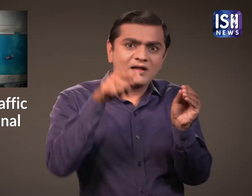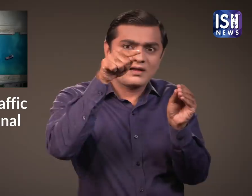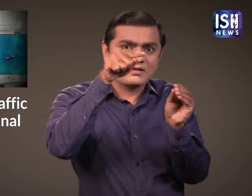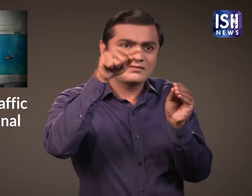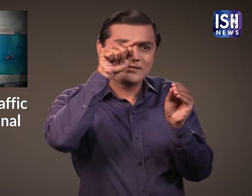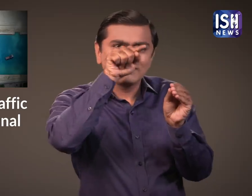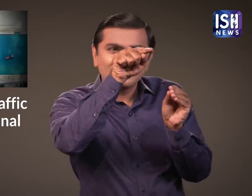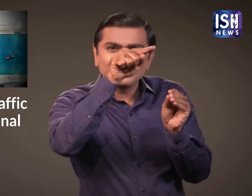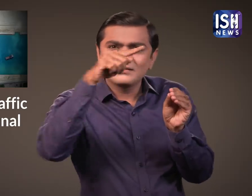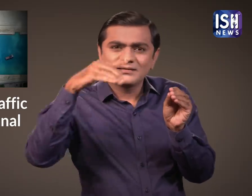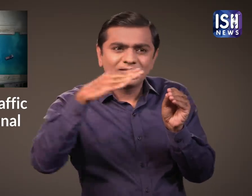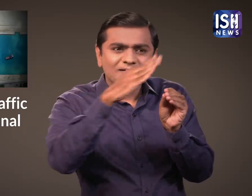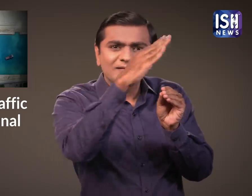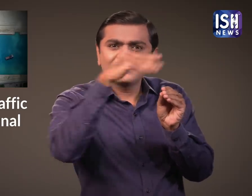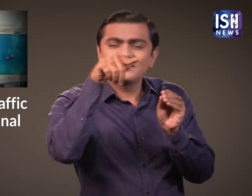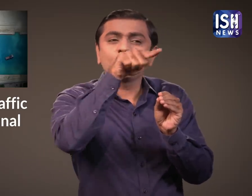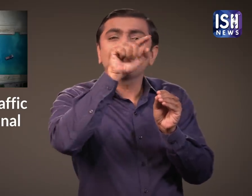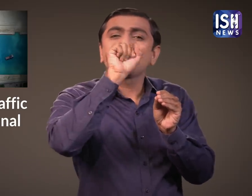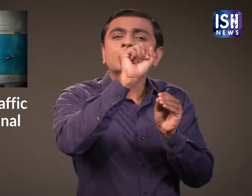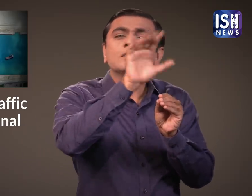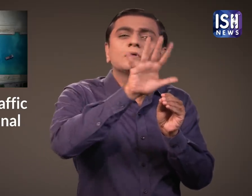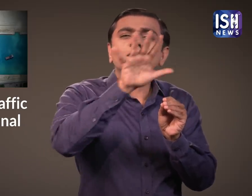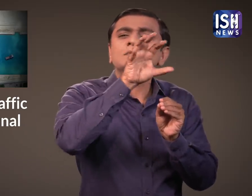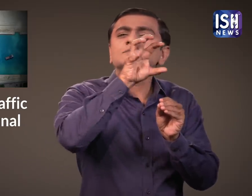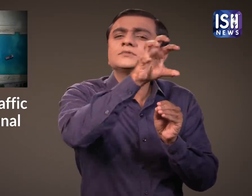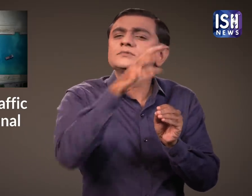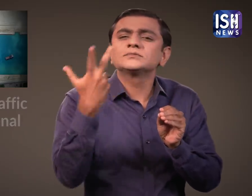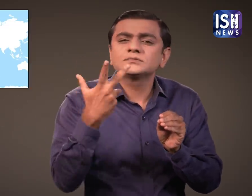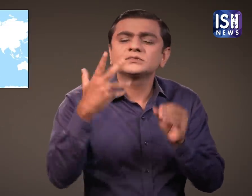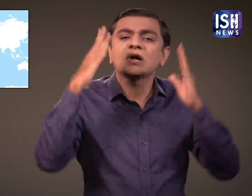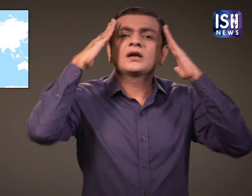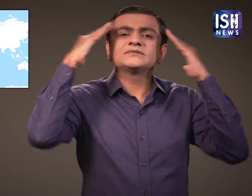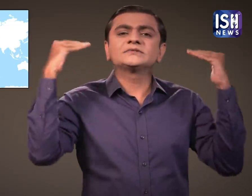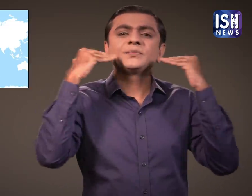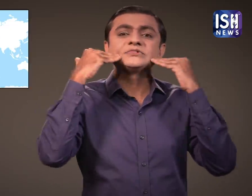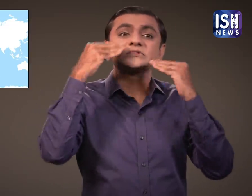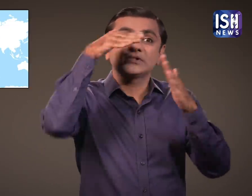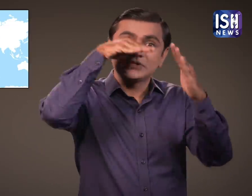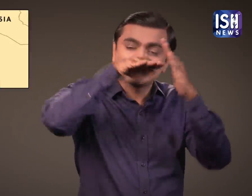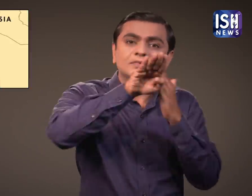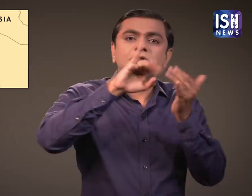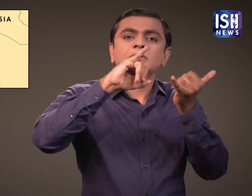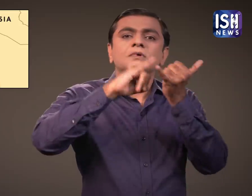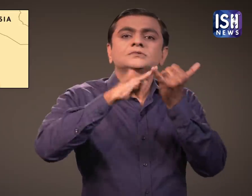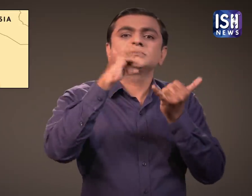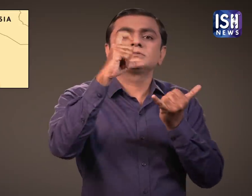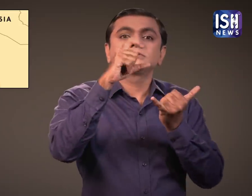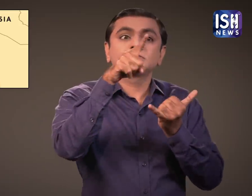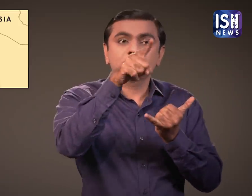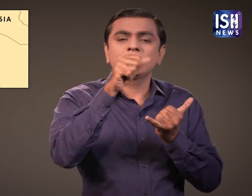जहाज स्वेर नहर जो आफ्रिका के मिस्र में स्थित एक बहुत थी संकीर्न जलमार्ग है